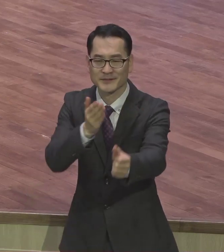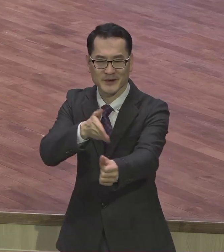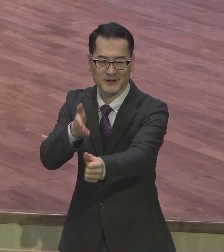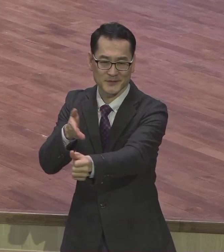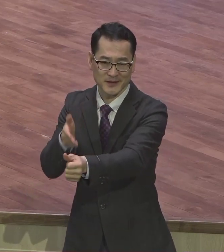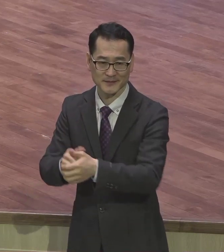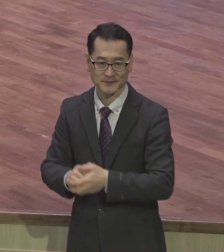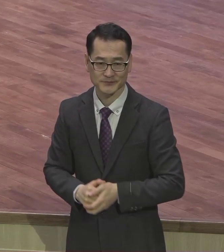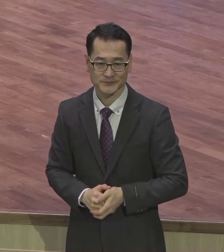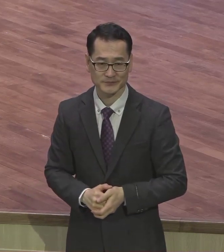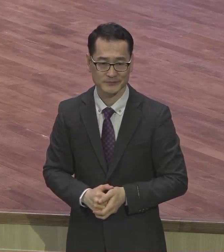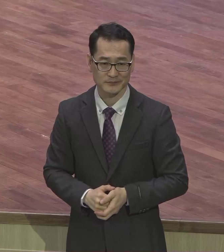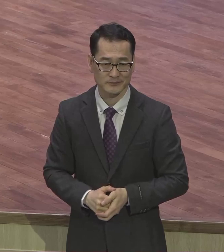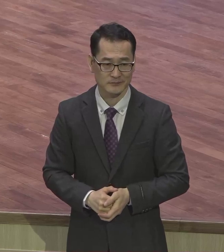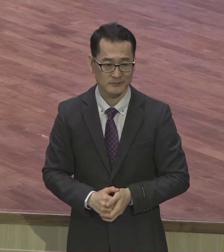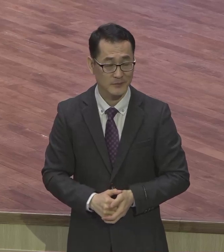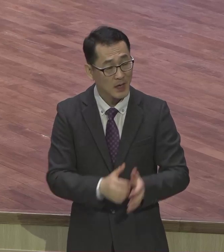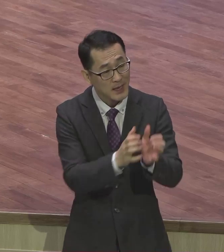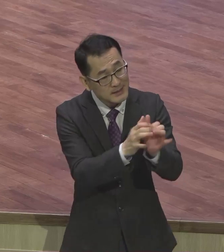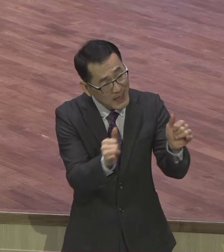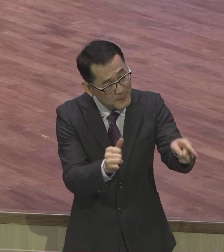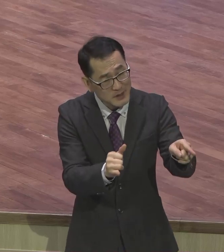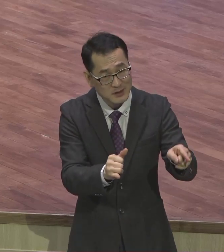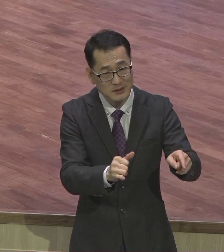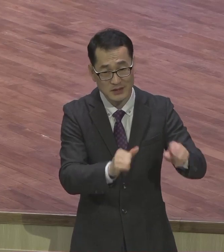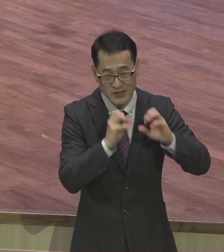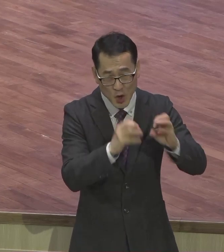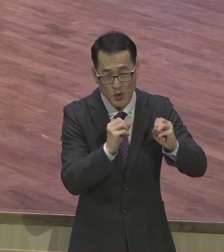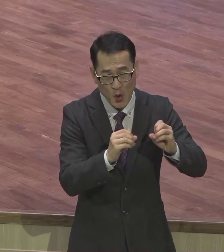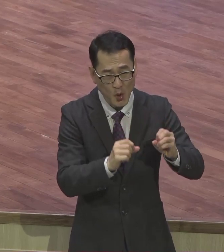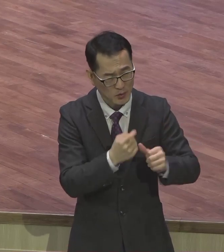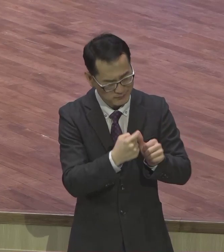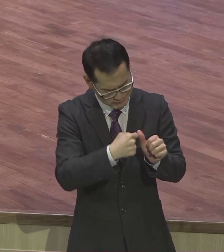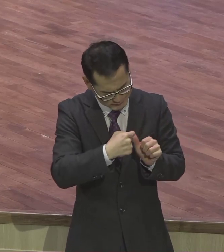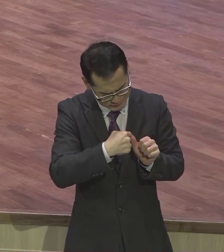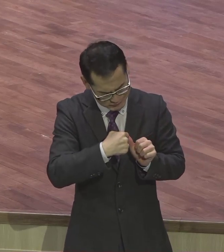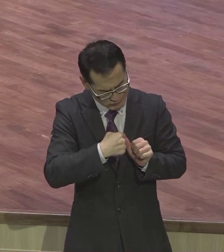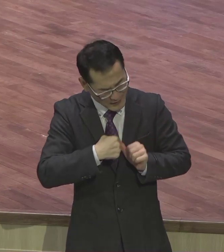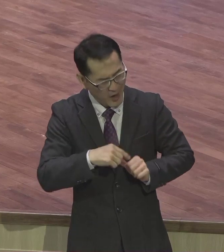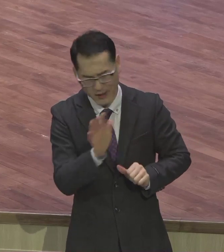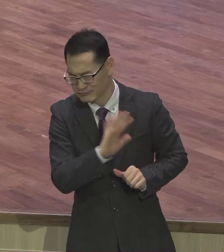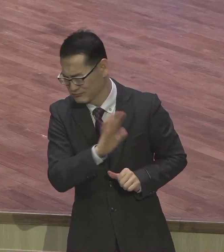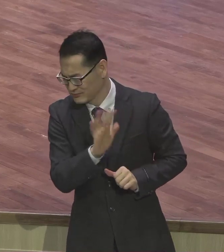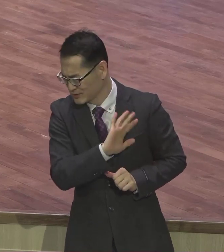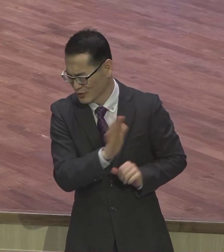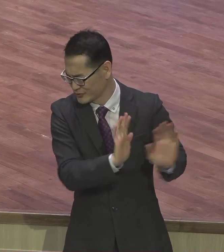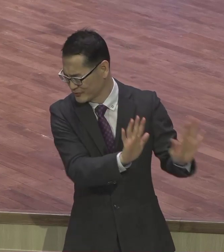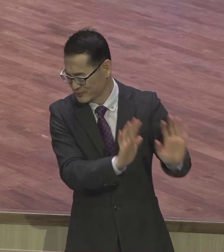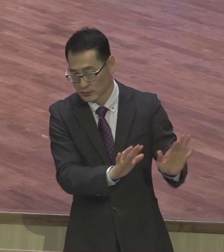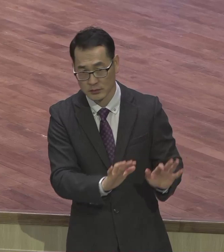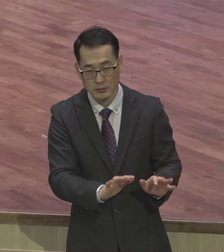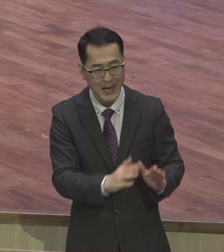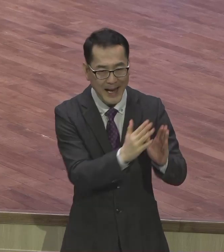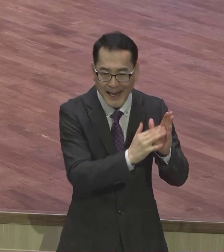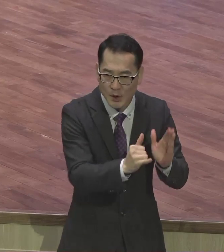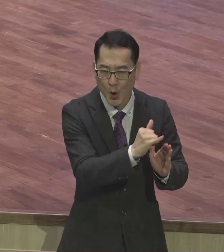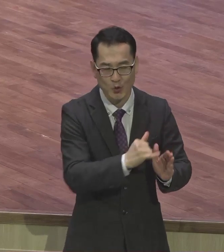전도라 하는 일이라는 방법을 통해서 가까운 사람이 친척이 가족이 아는 사람이 그렇게